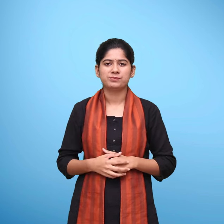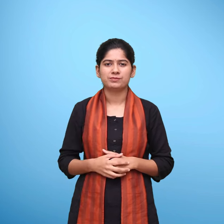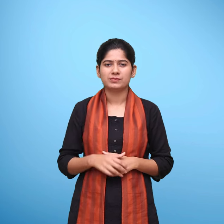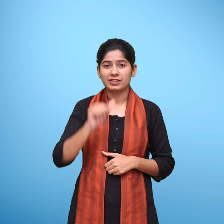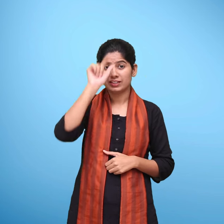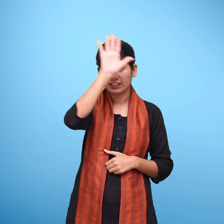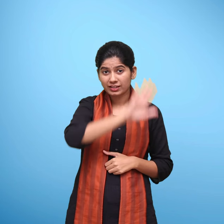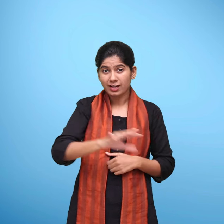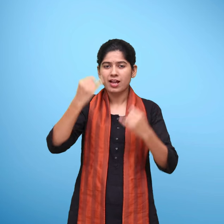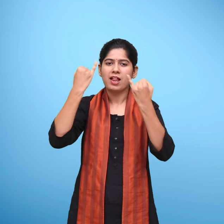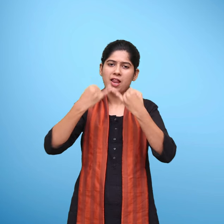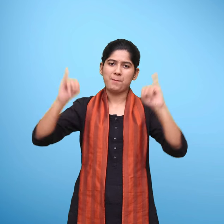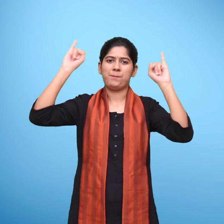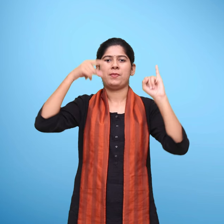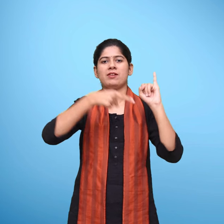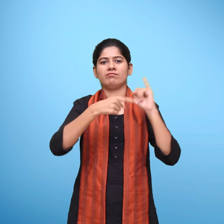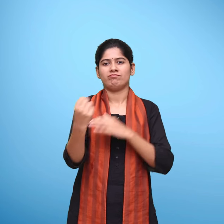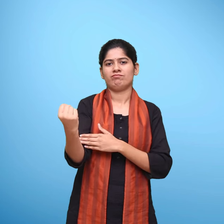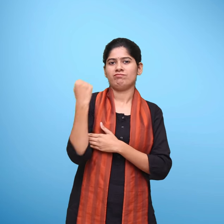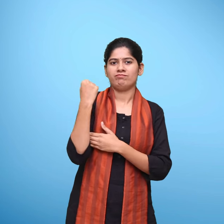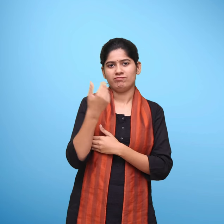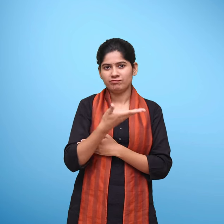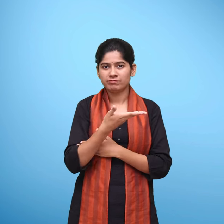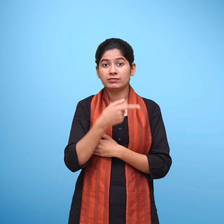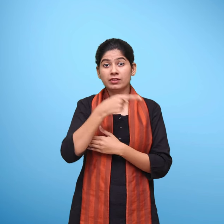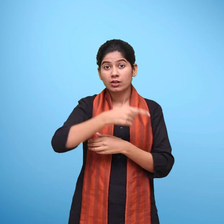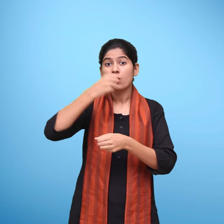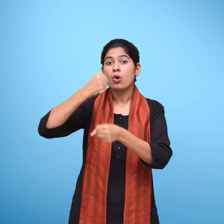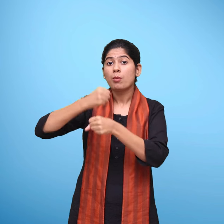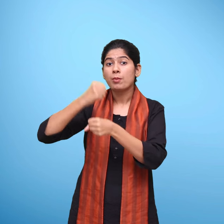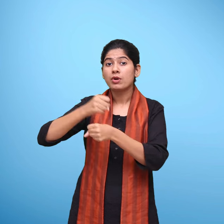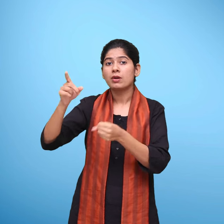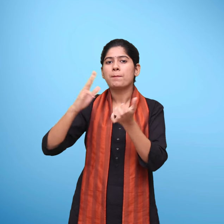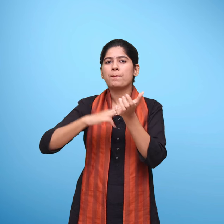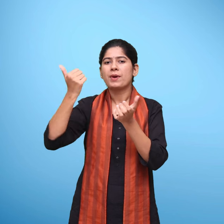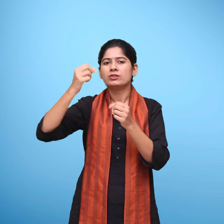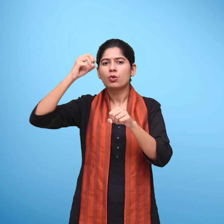आत्म निर्भर भारत अभ्यान के तहत शिक्षा मंत्रालय भारत सरकार की एक पहल